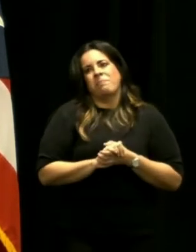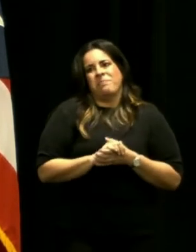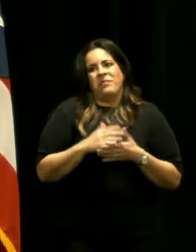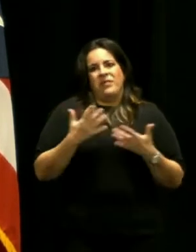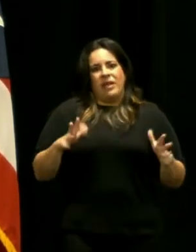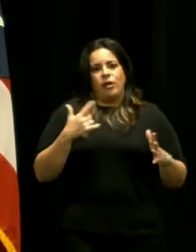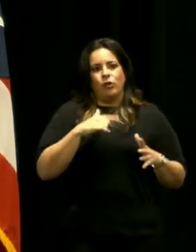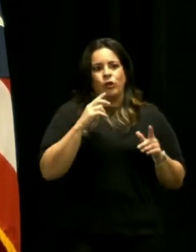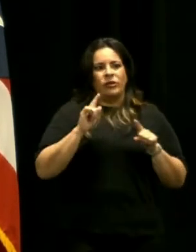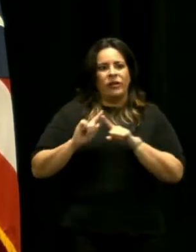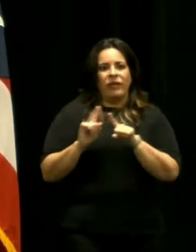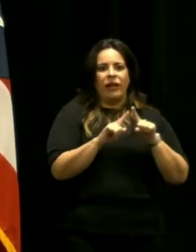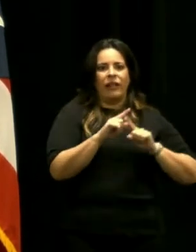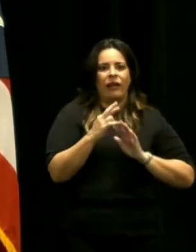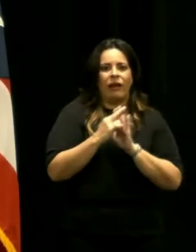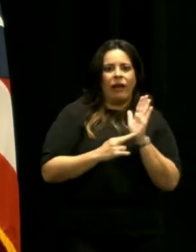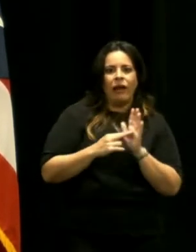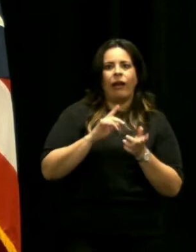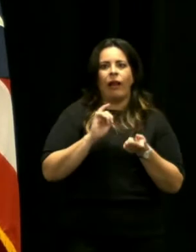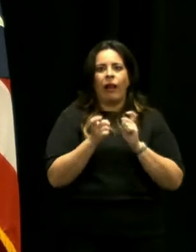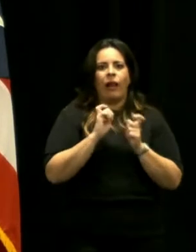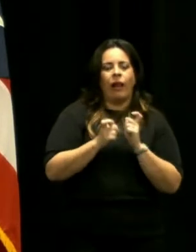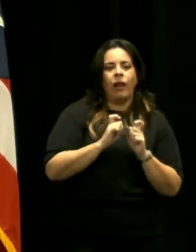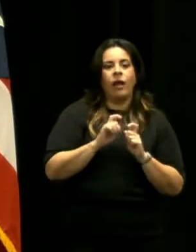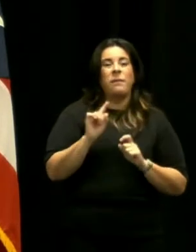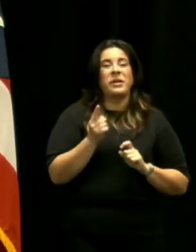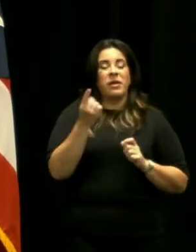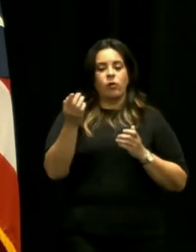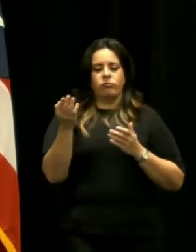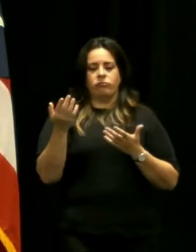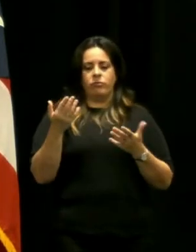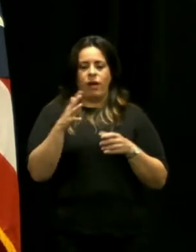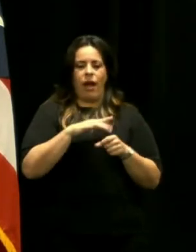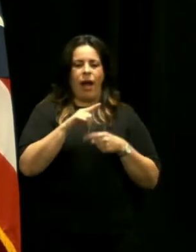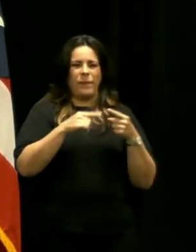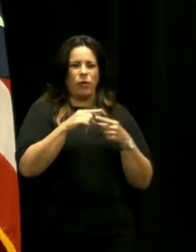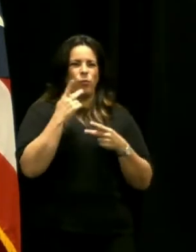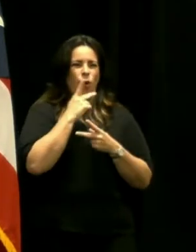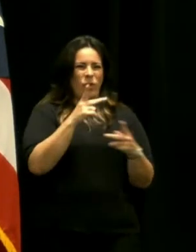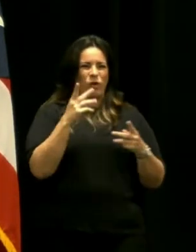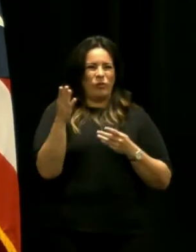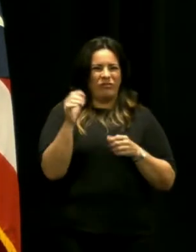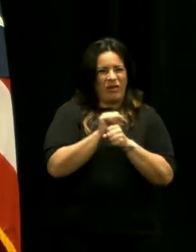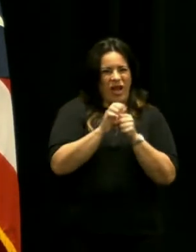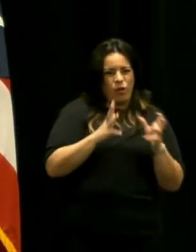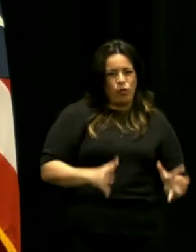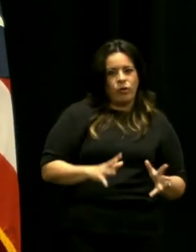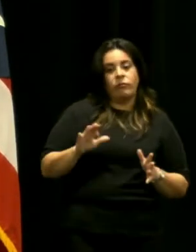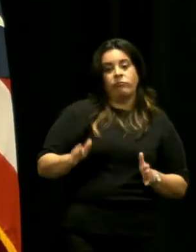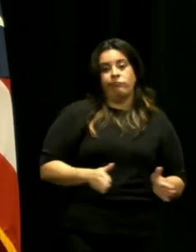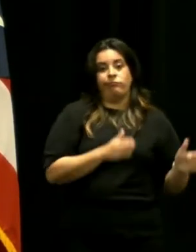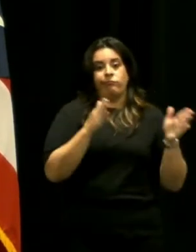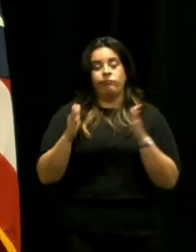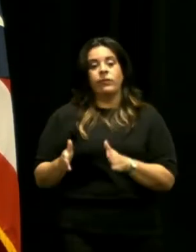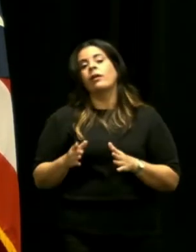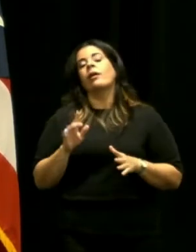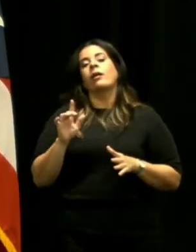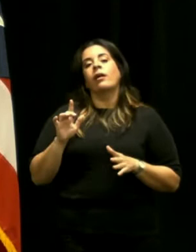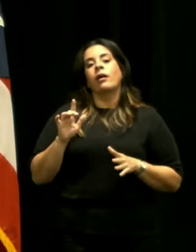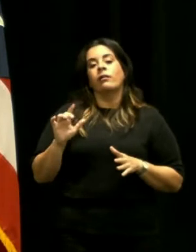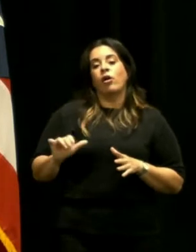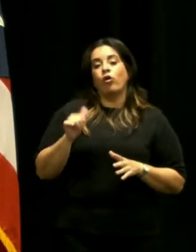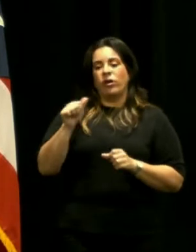tomado ya tantas medidas primero fueron los servidores públicos después los que trabajan en